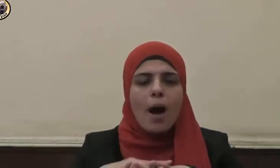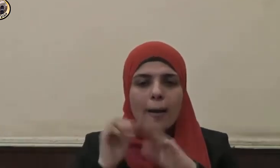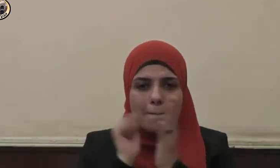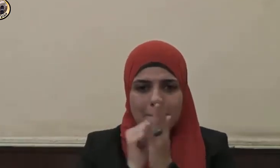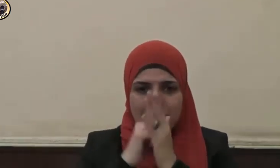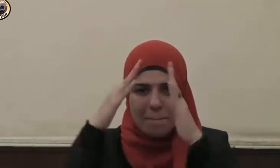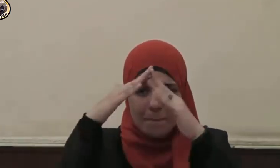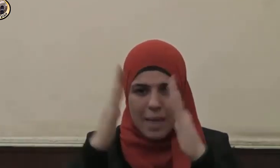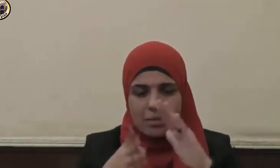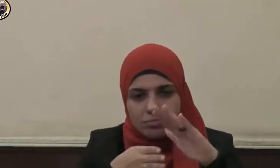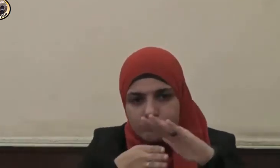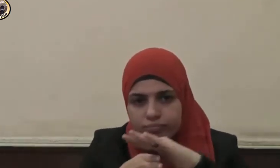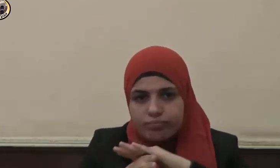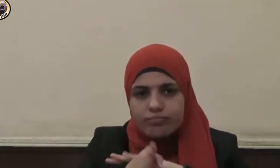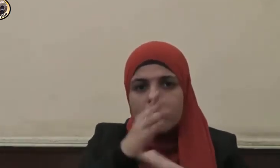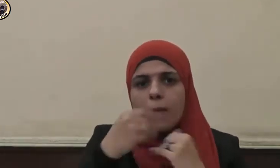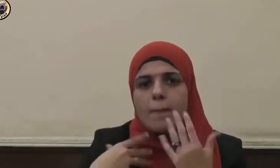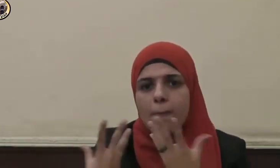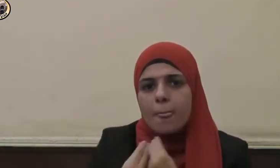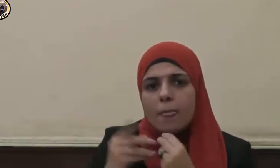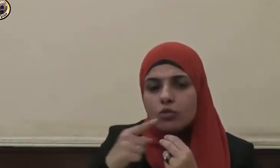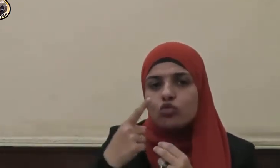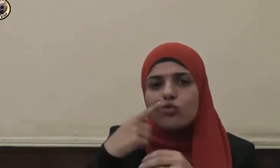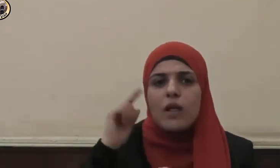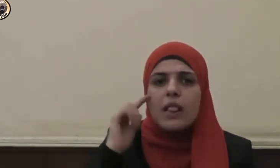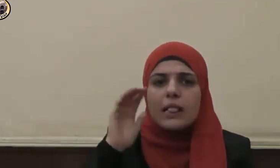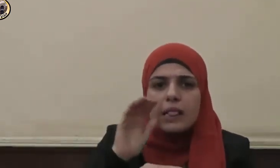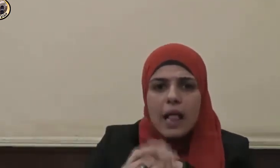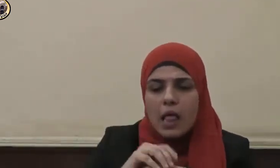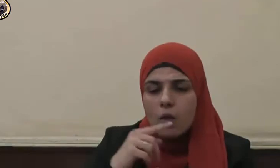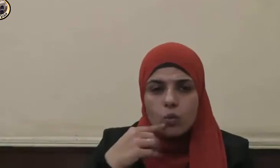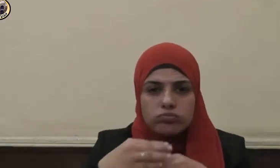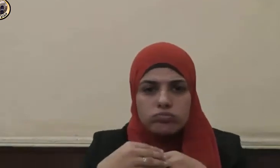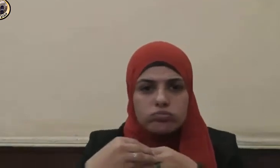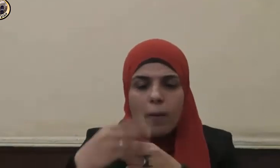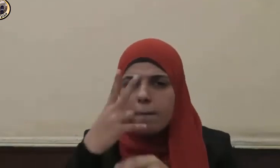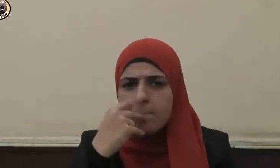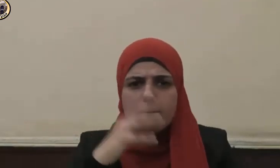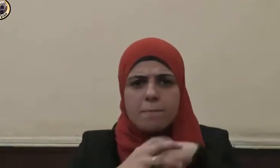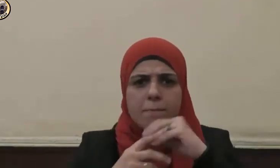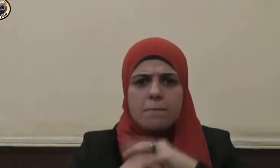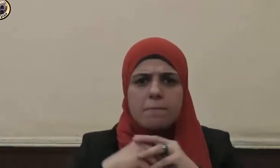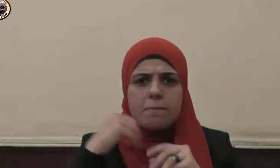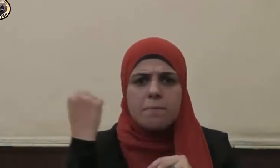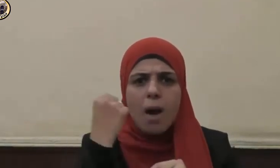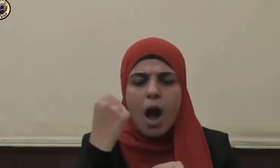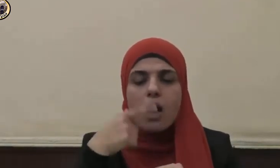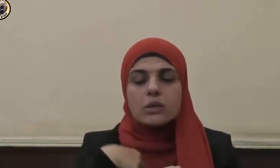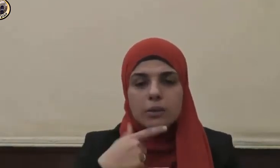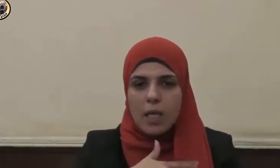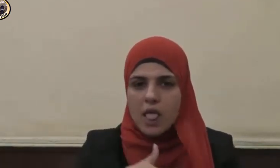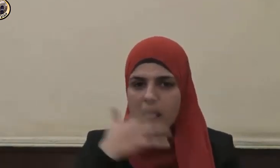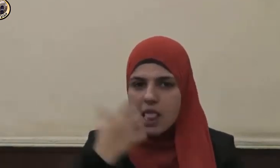واختار دليلا ماهرا إيمانا منه صلى الله عليه وسلم